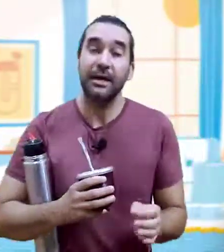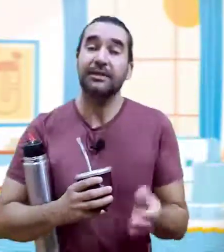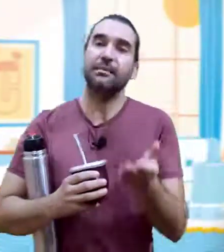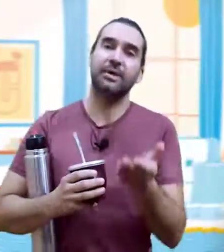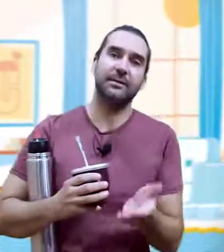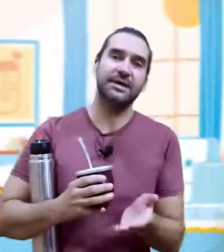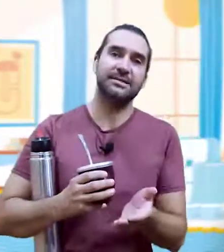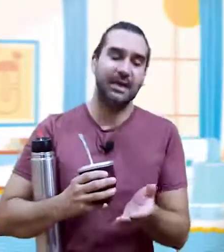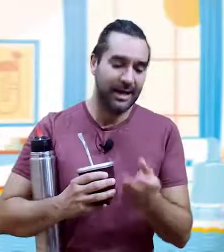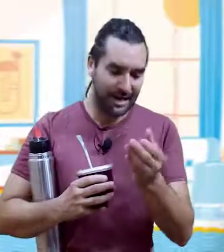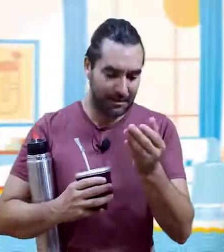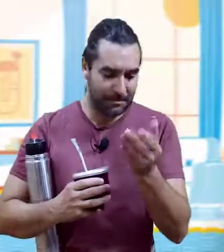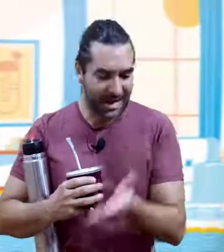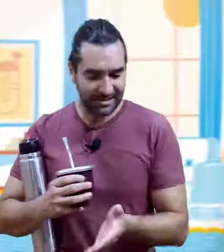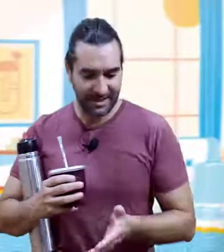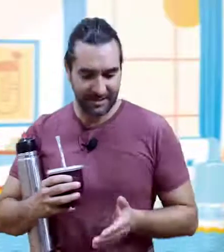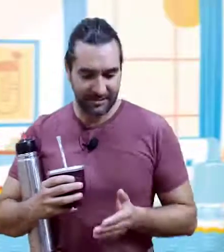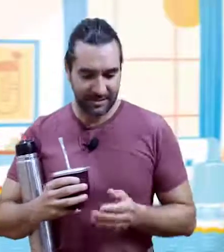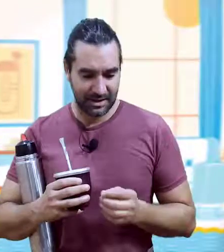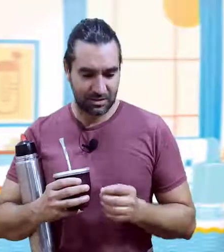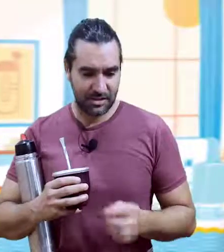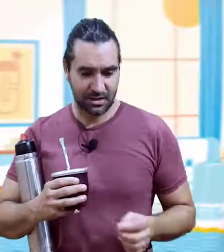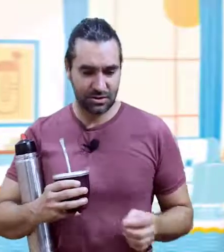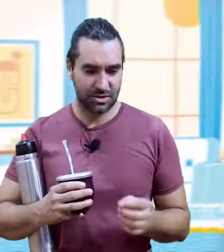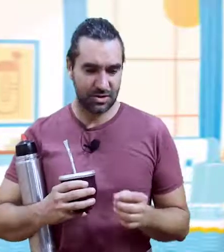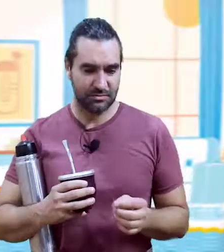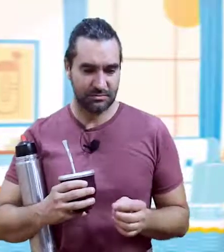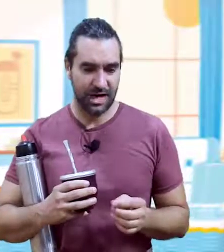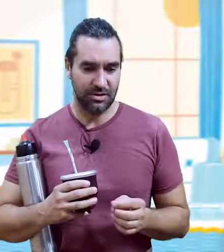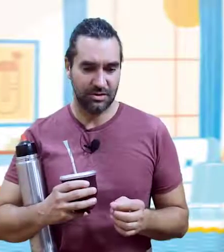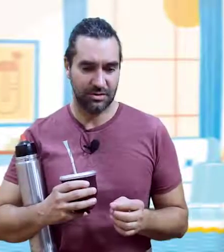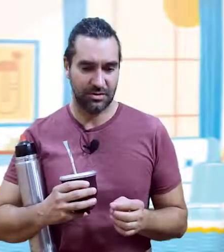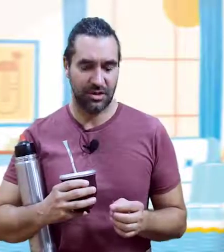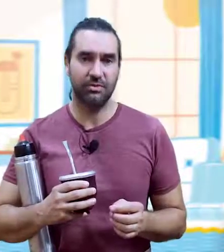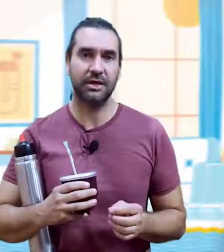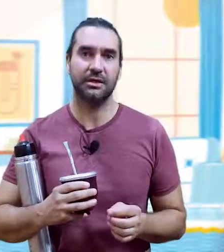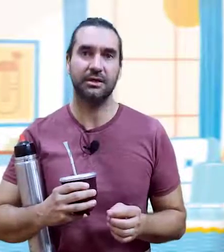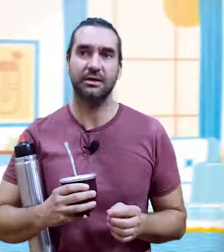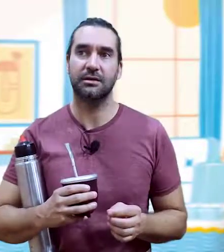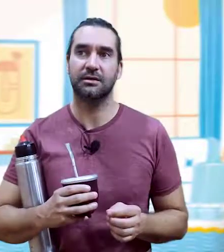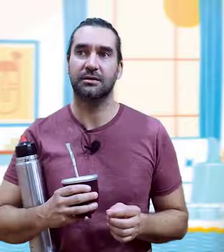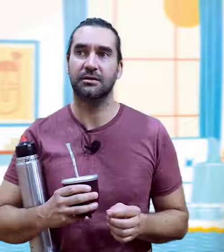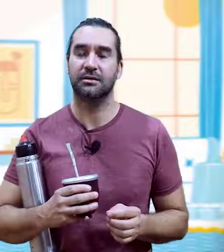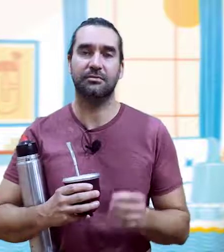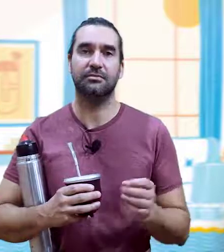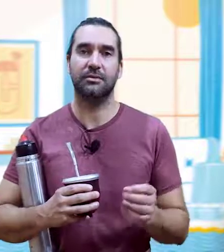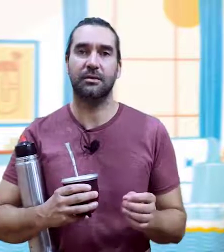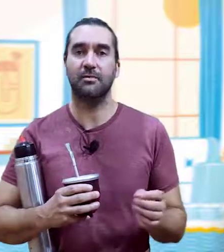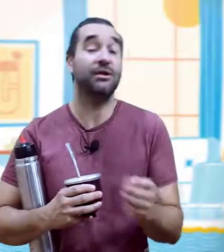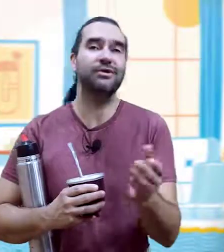Estaba una vez el mate tomándose un baño de luna. Bueno,